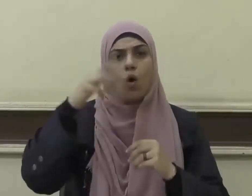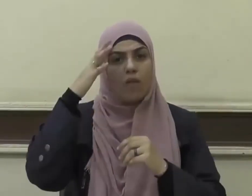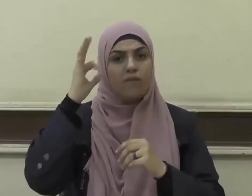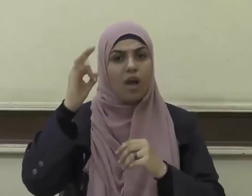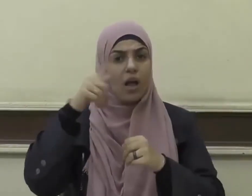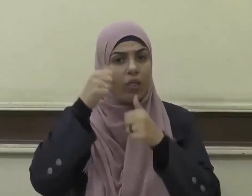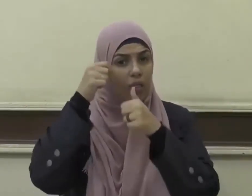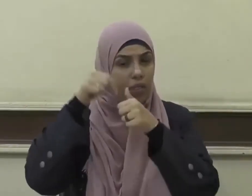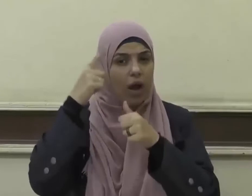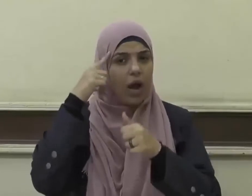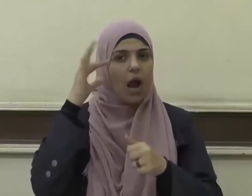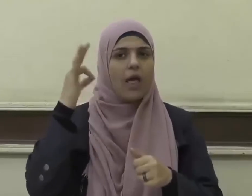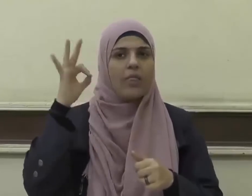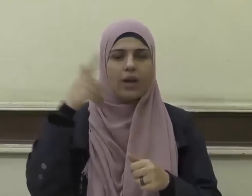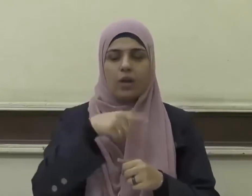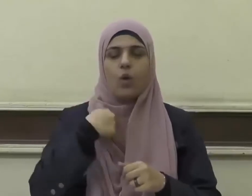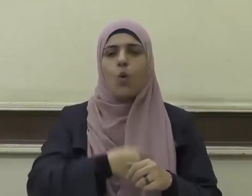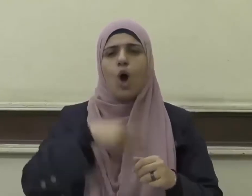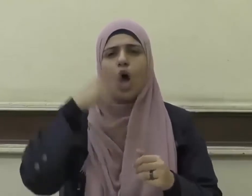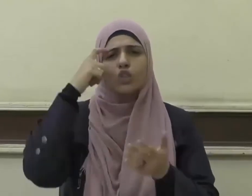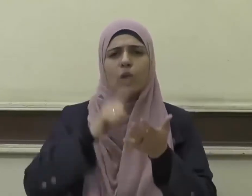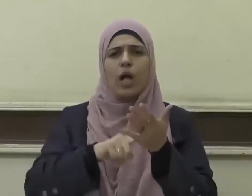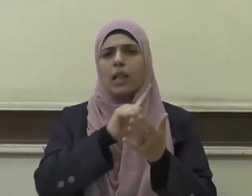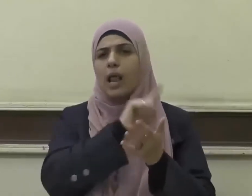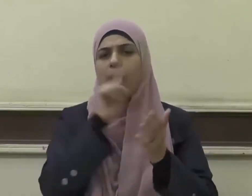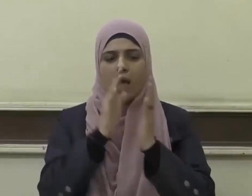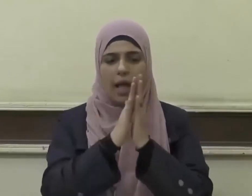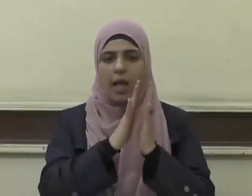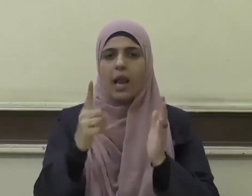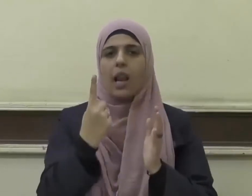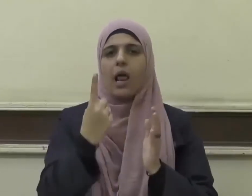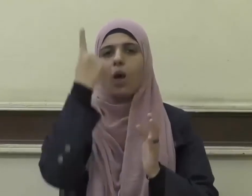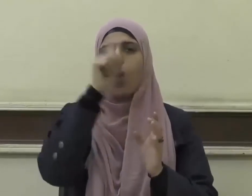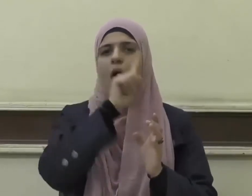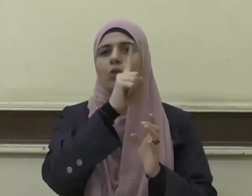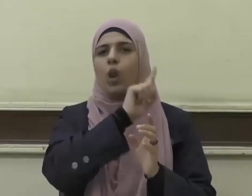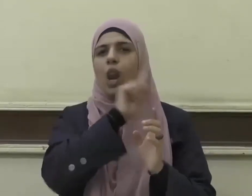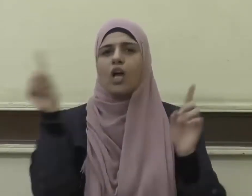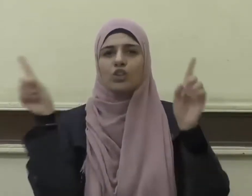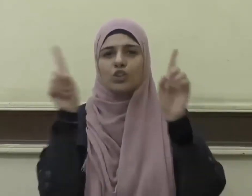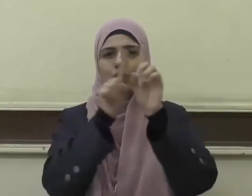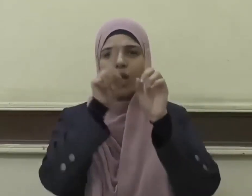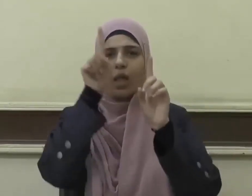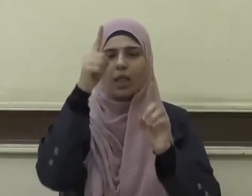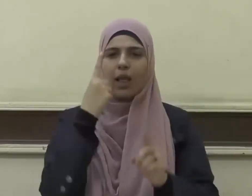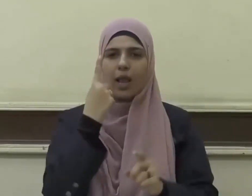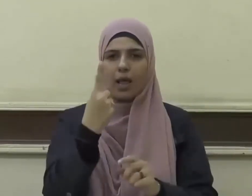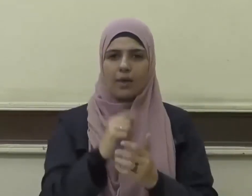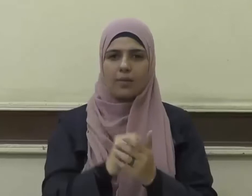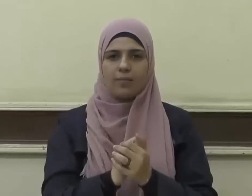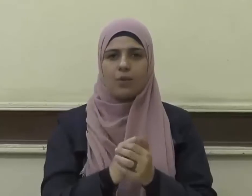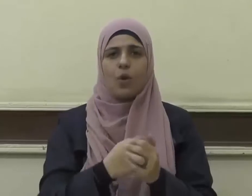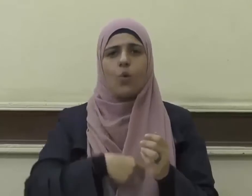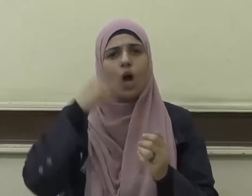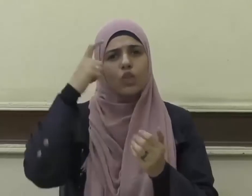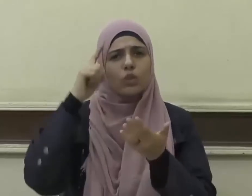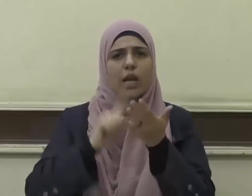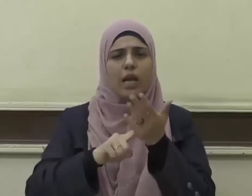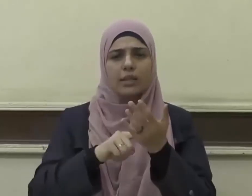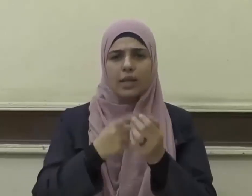وأشهد أن لا إله إلا الله وحده لا شريك له وأشهد أن سيدنا